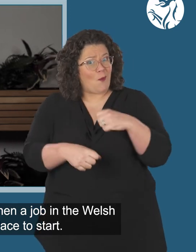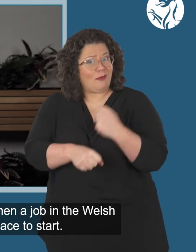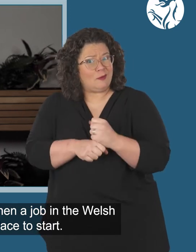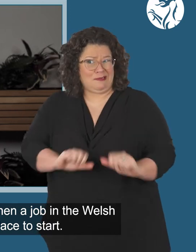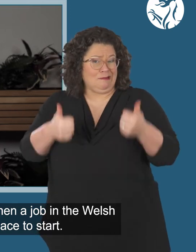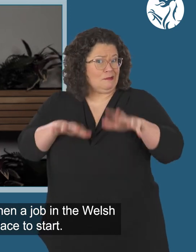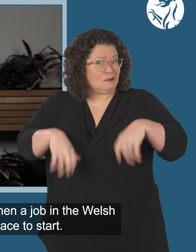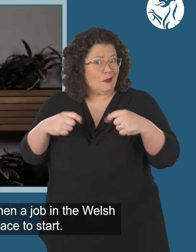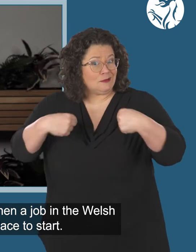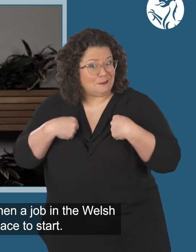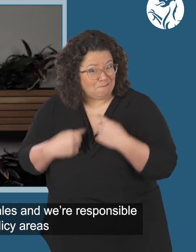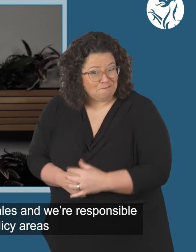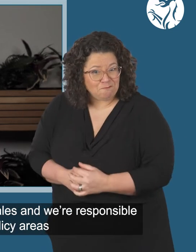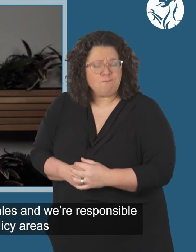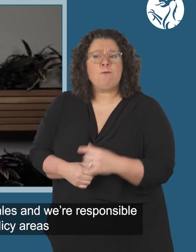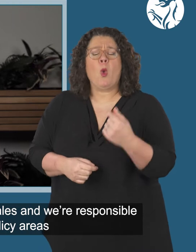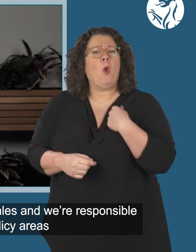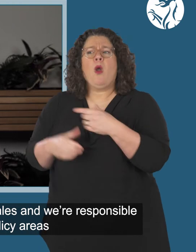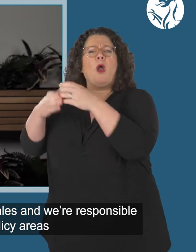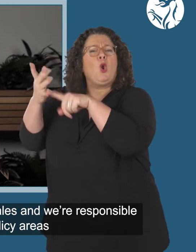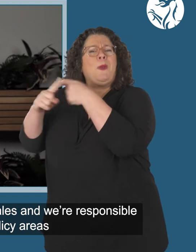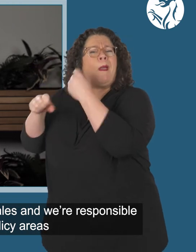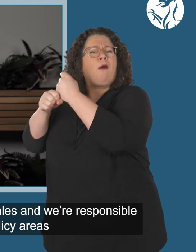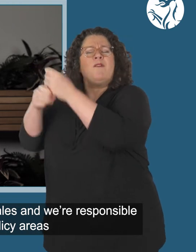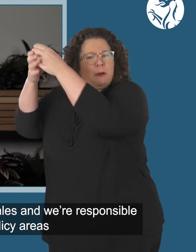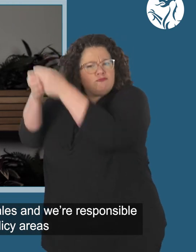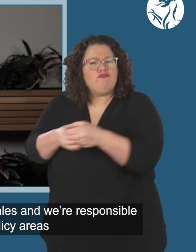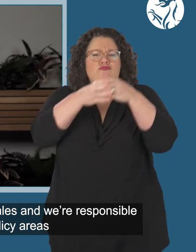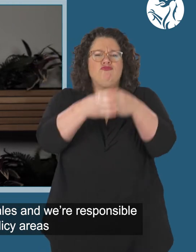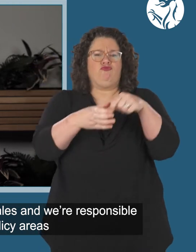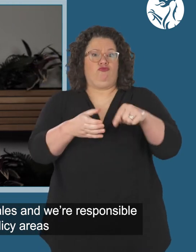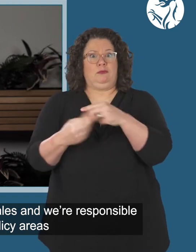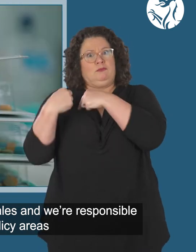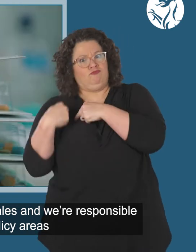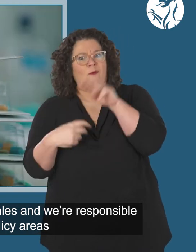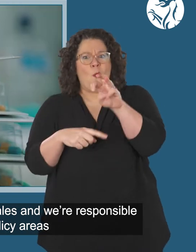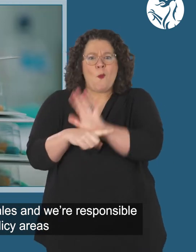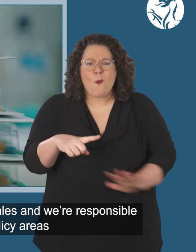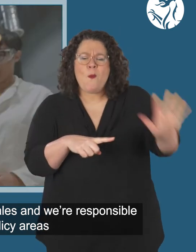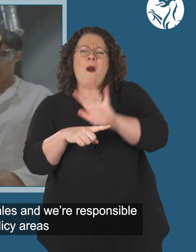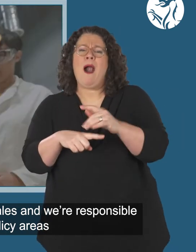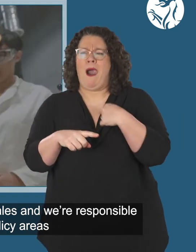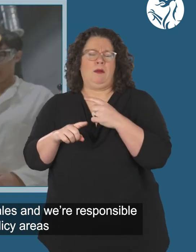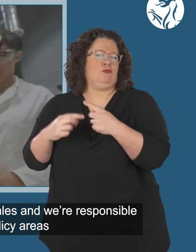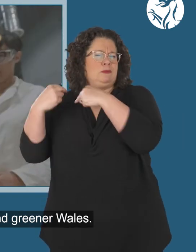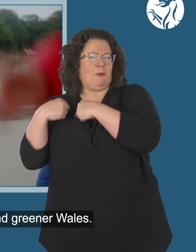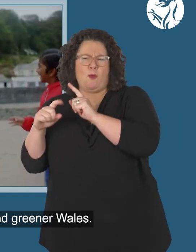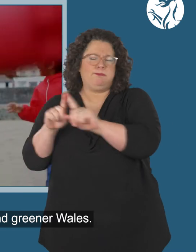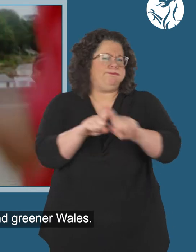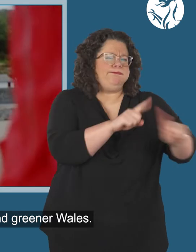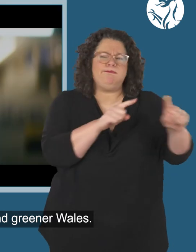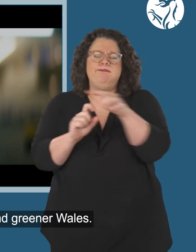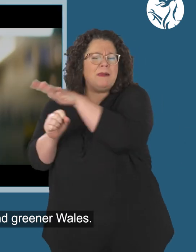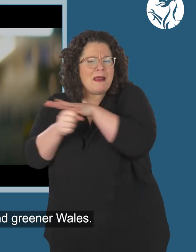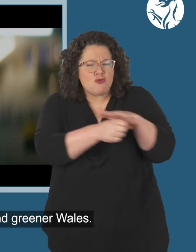place to start. We're the devolved government for Wales, and we're responsible for a wide range of policy areas to build a